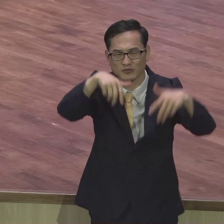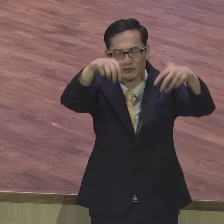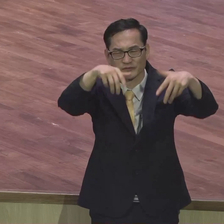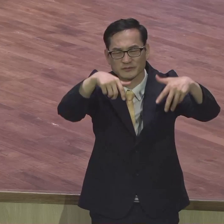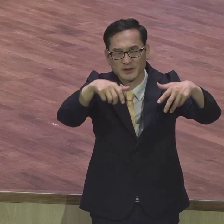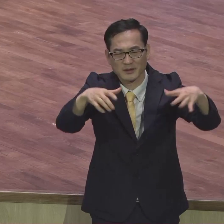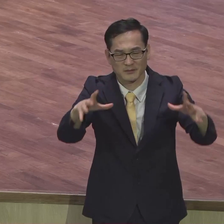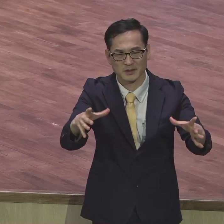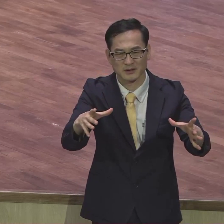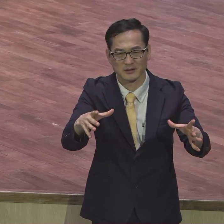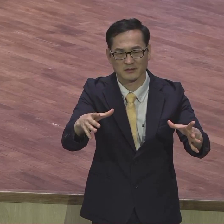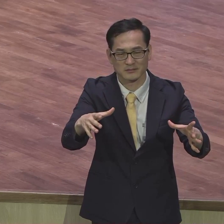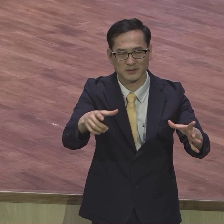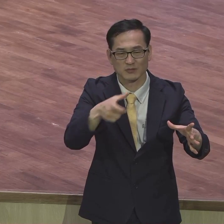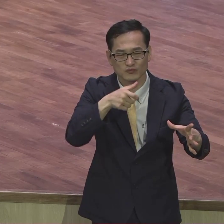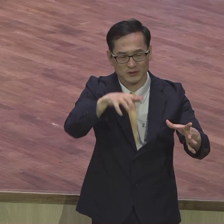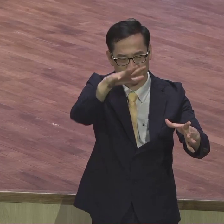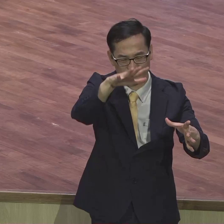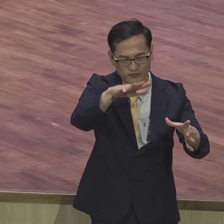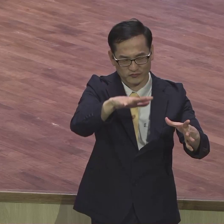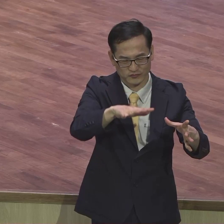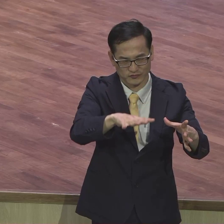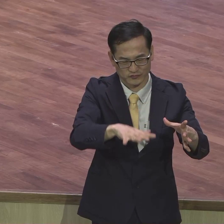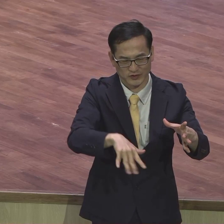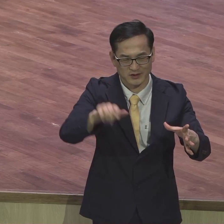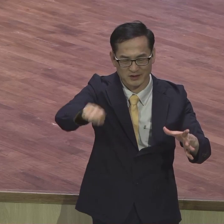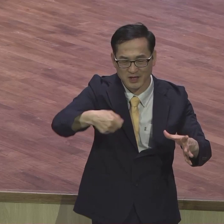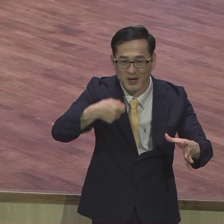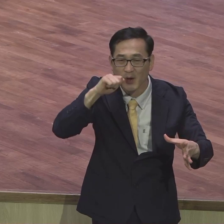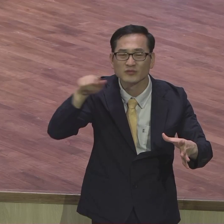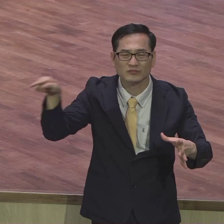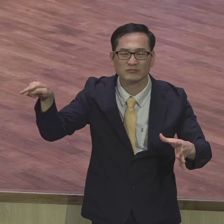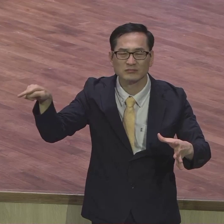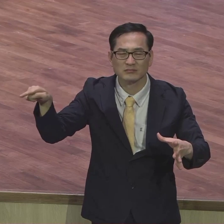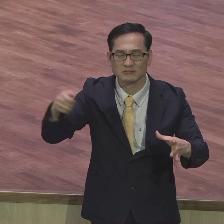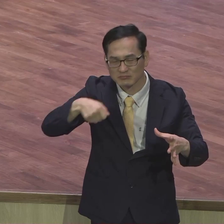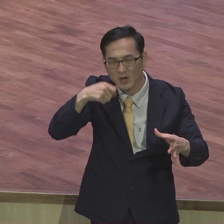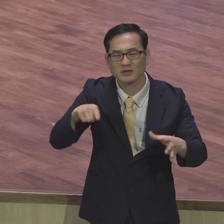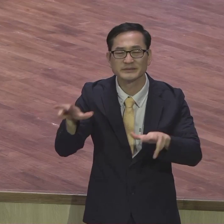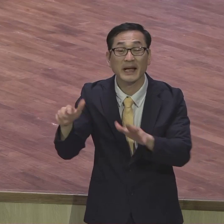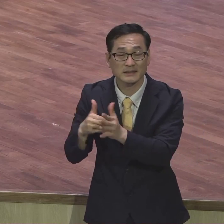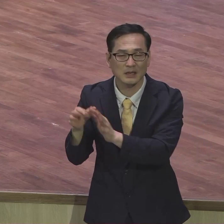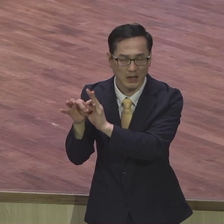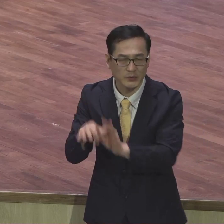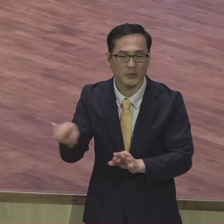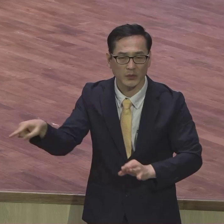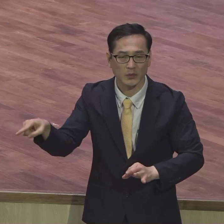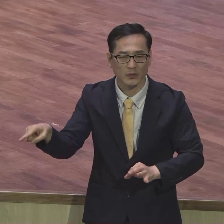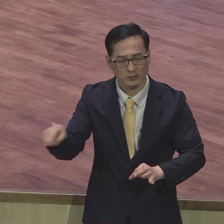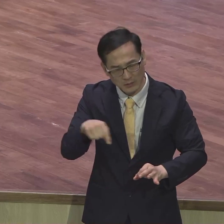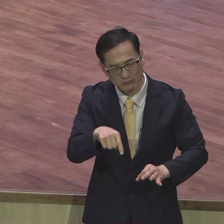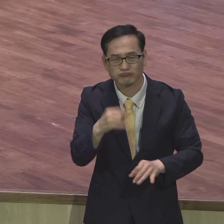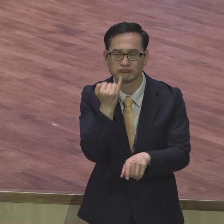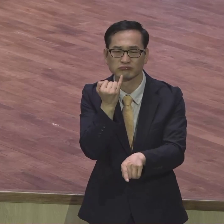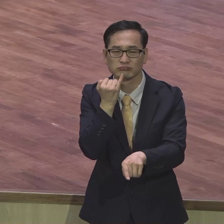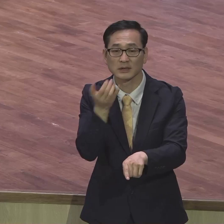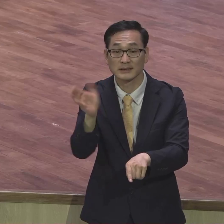위에 떠 묻는 거 그런 식생활을 하는데 뭐 그것도 나쁘지 않지만은 이 탱크를 가지고